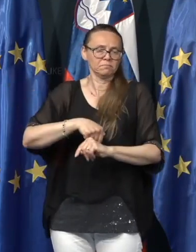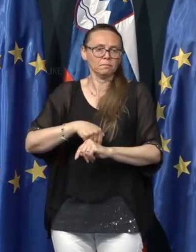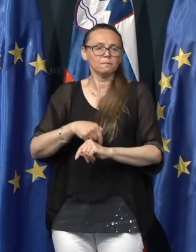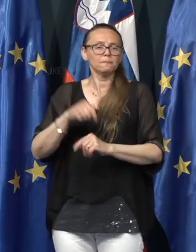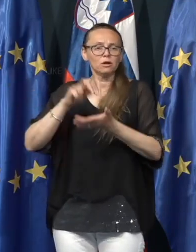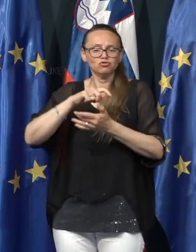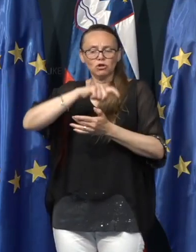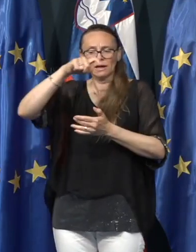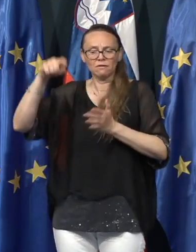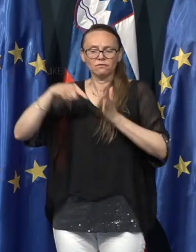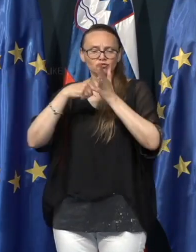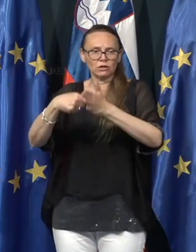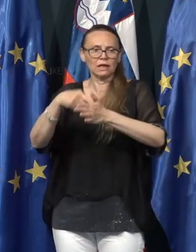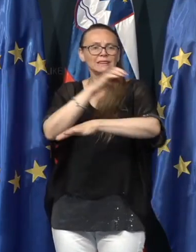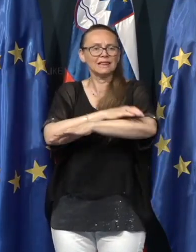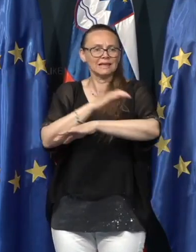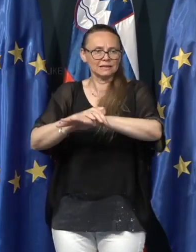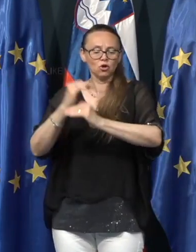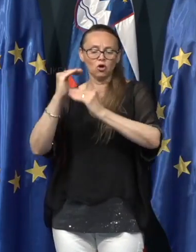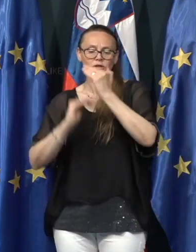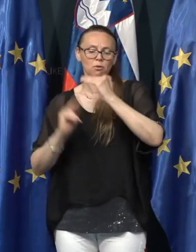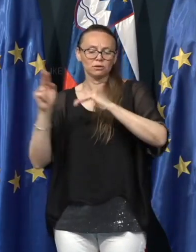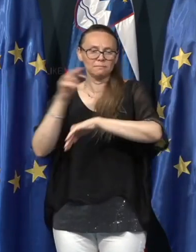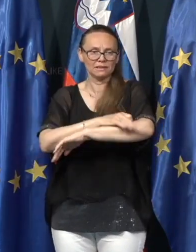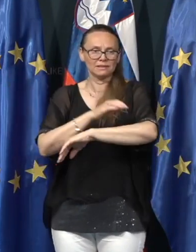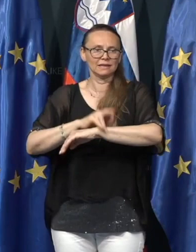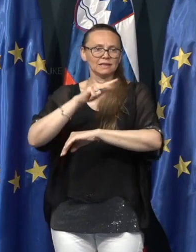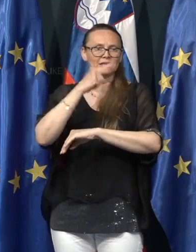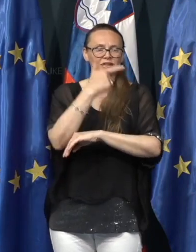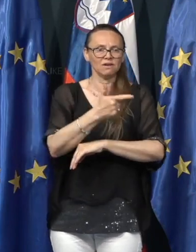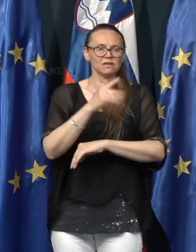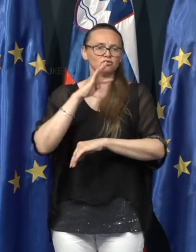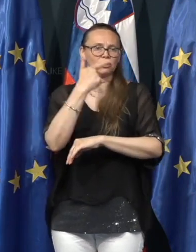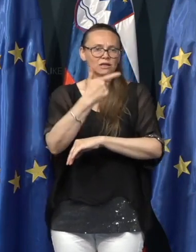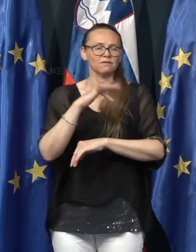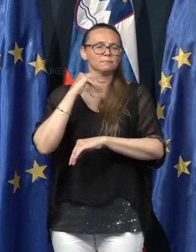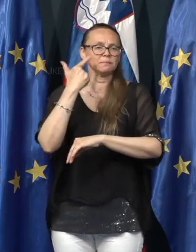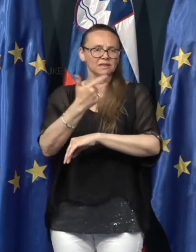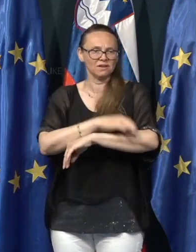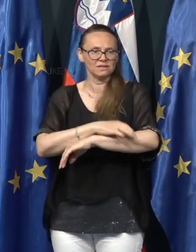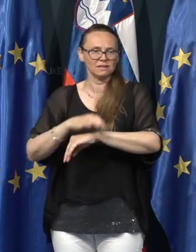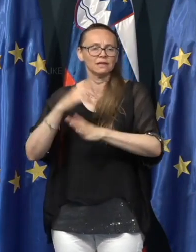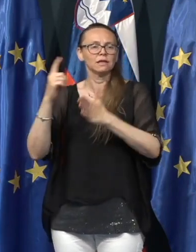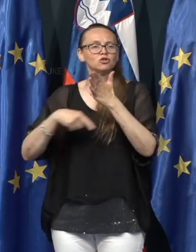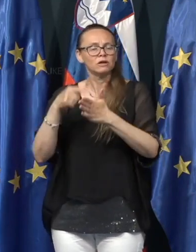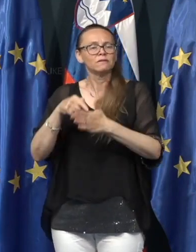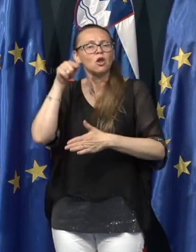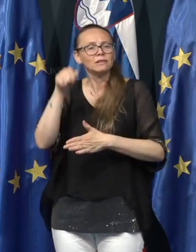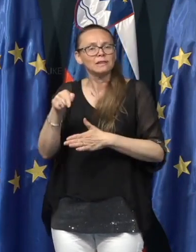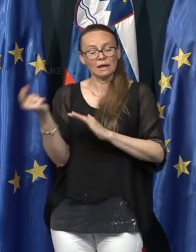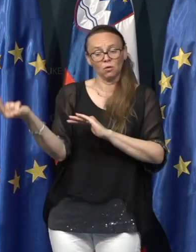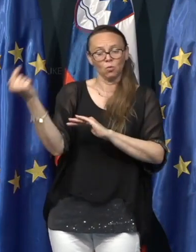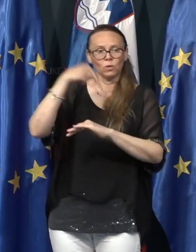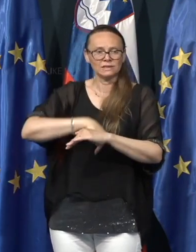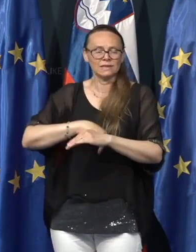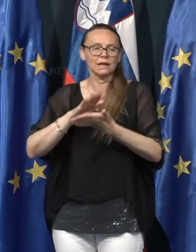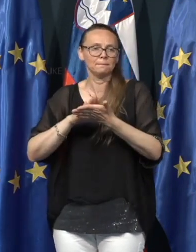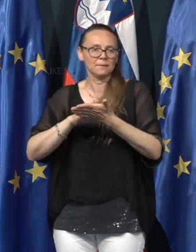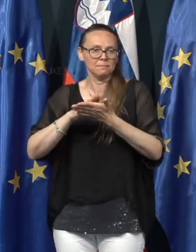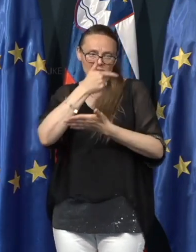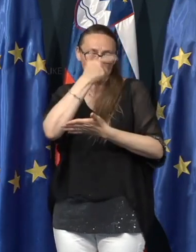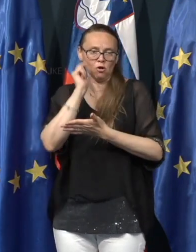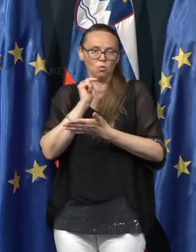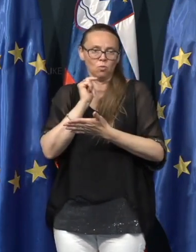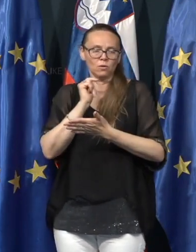Tedensko, od spodima te tedne, torej 23, 24 in 25 teden, število teh unesenih primirov,